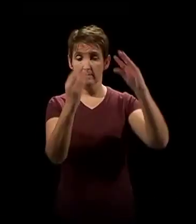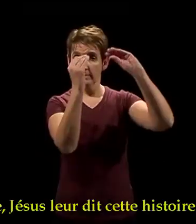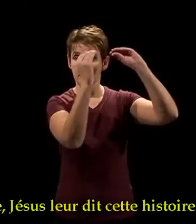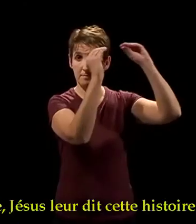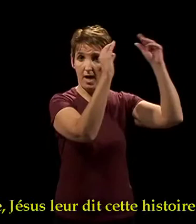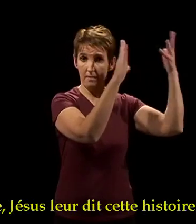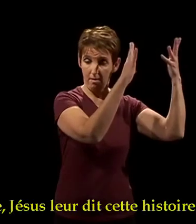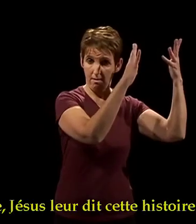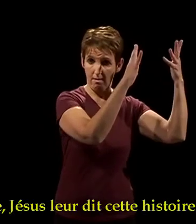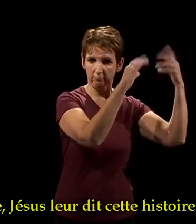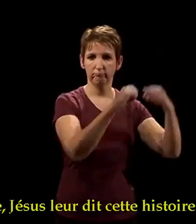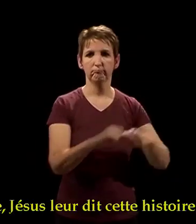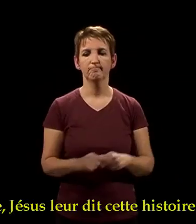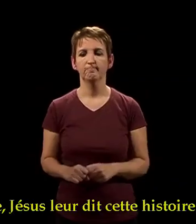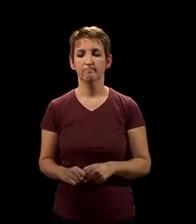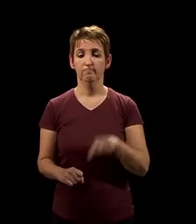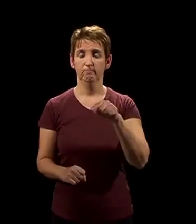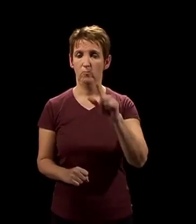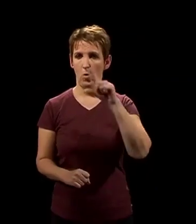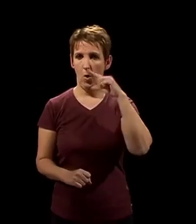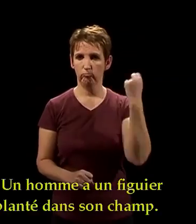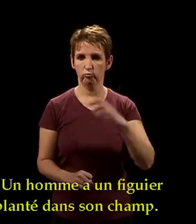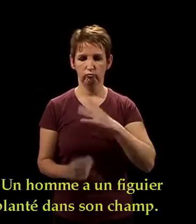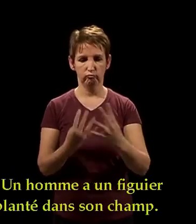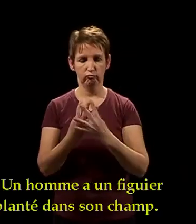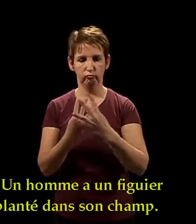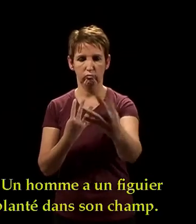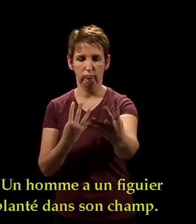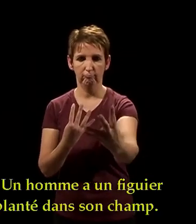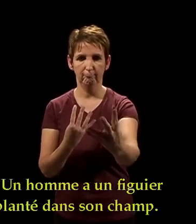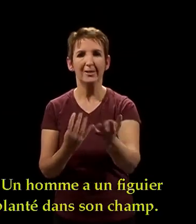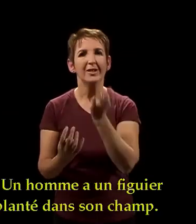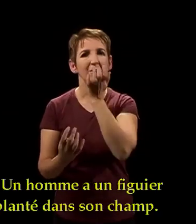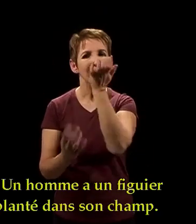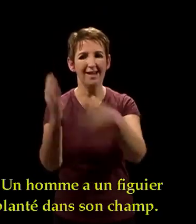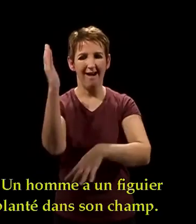« Jésus leur dit cette histoire. Un homme a un figuier planté dans son champ.